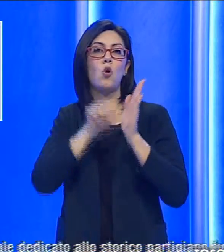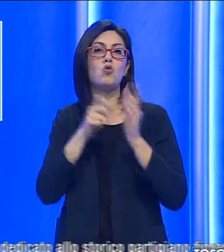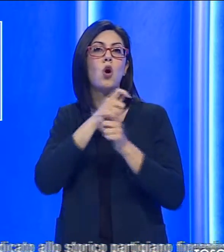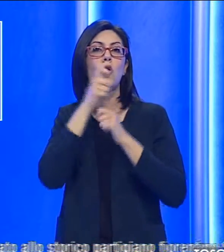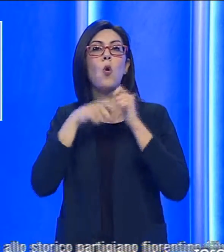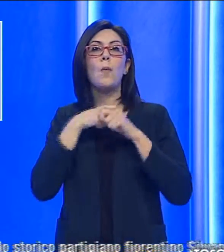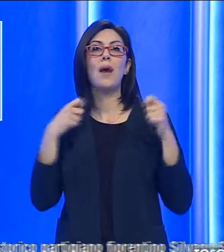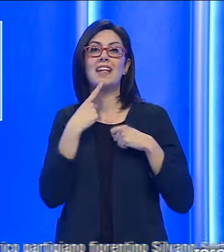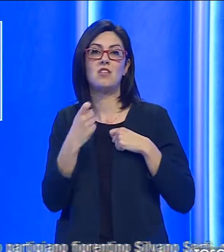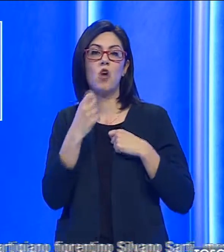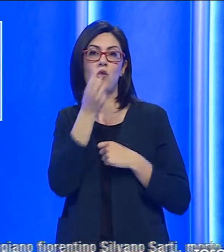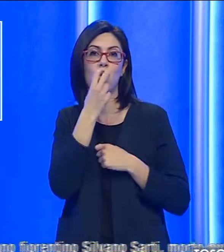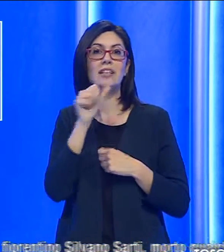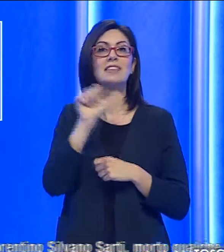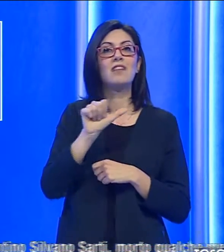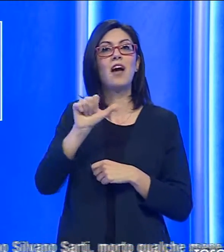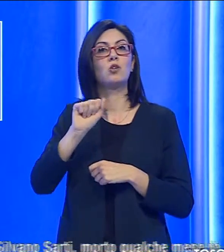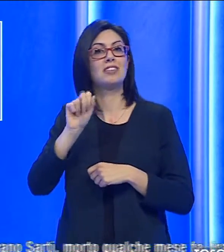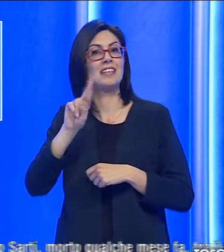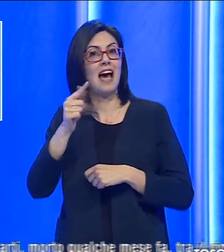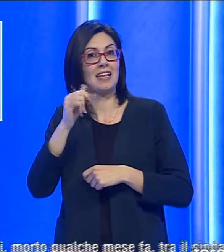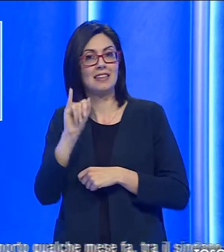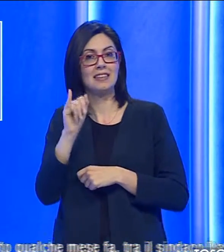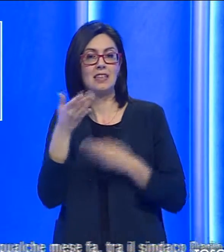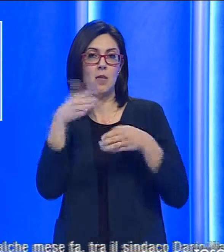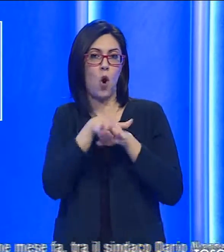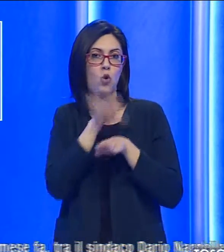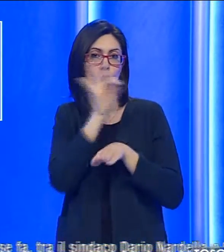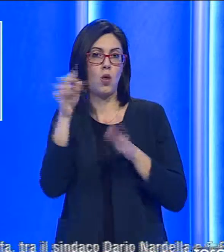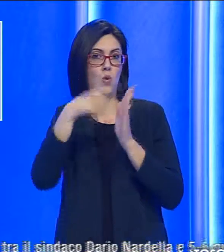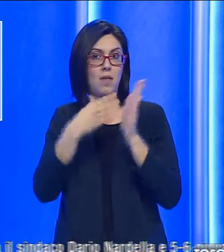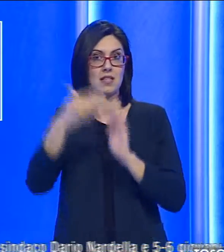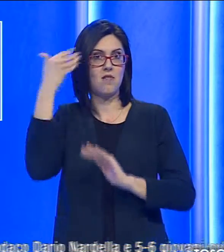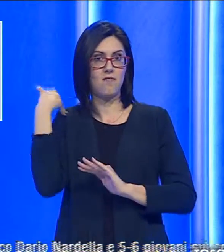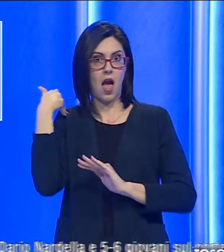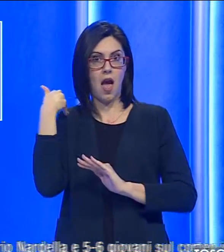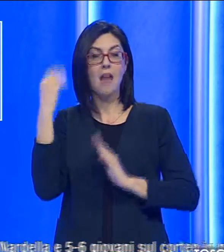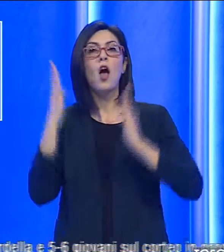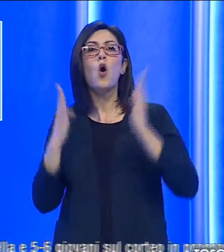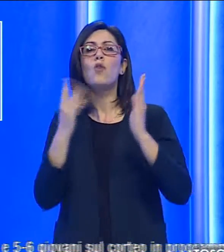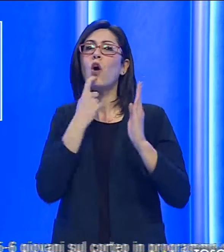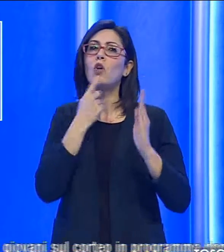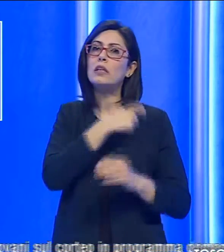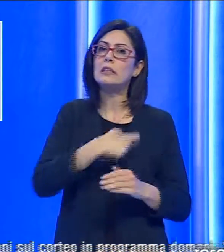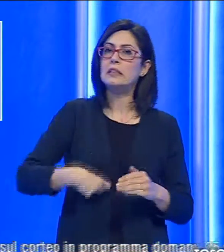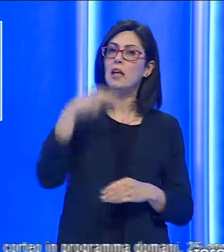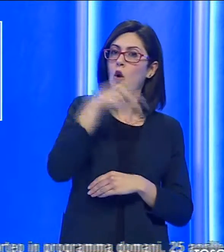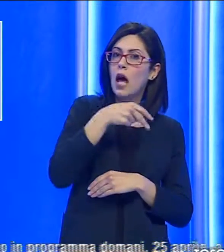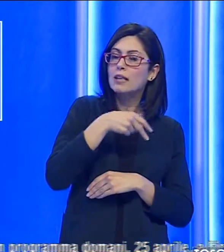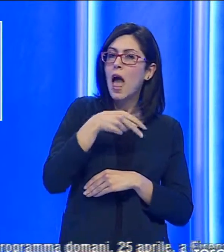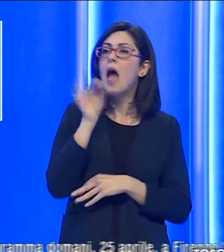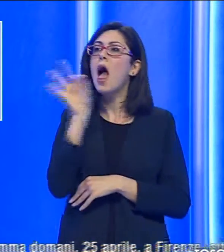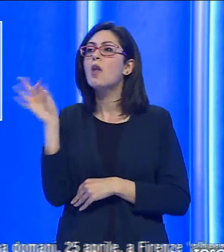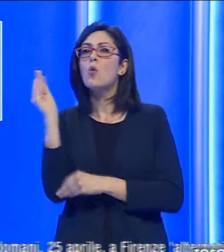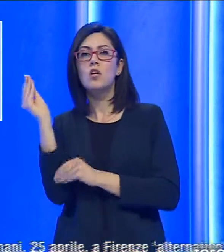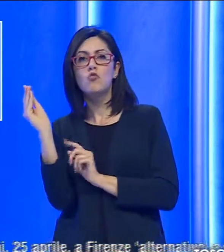fiorentino Silvano Sarti, morto qualche mese fa tra il sindaco Nardella e alcuni